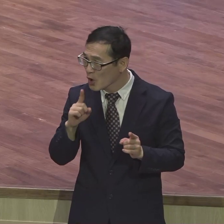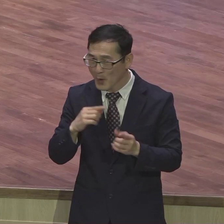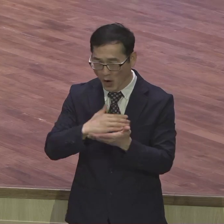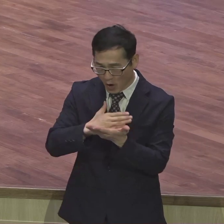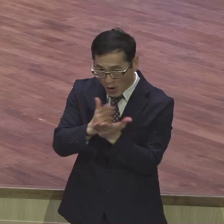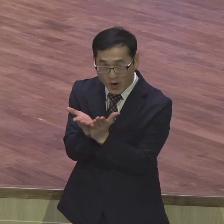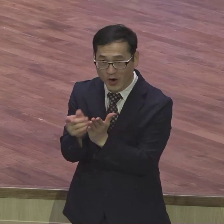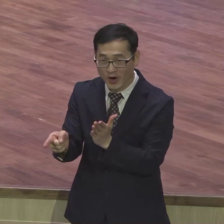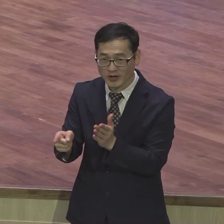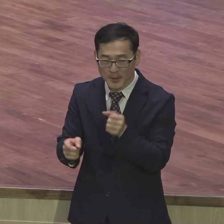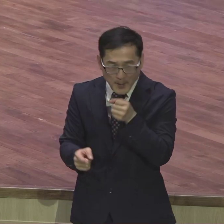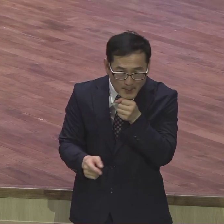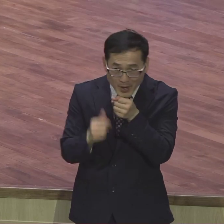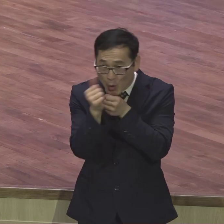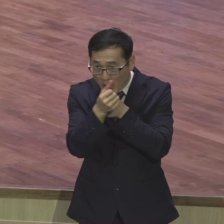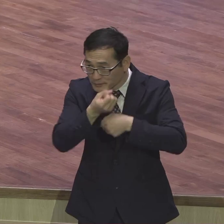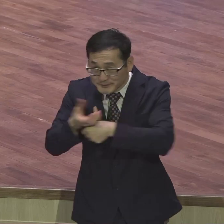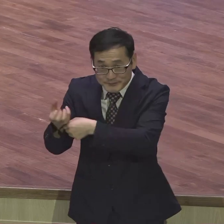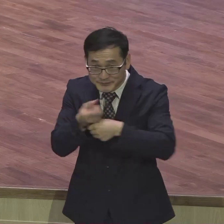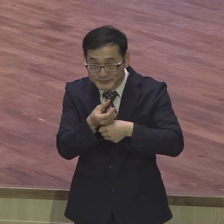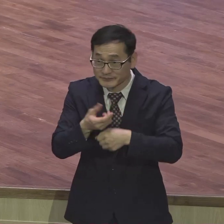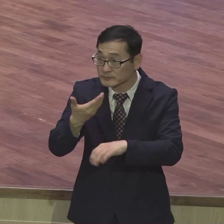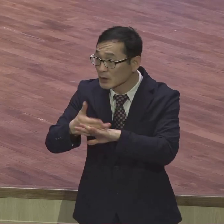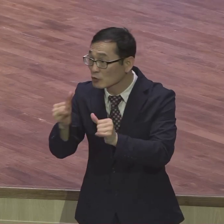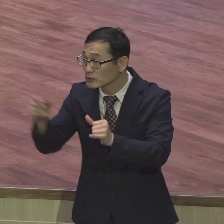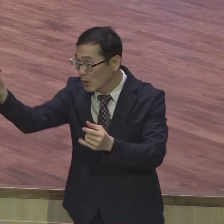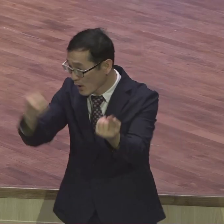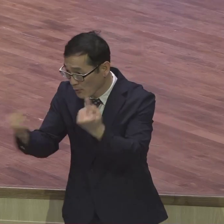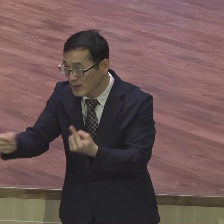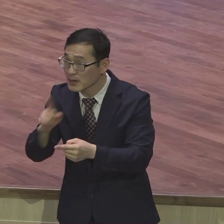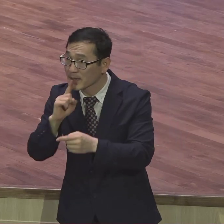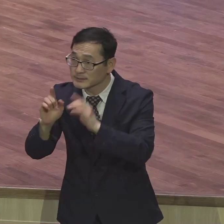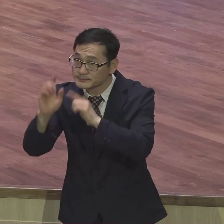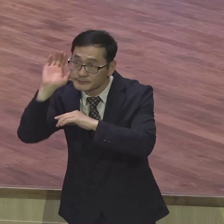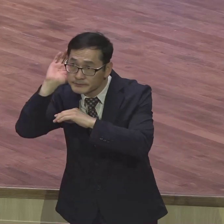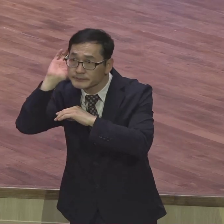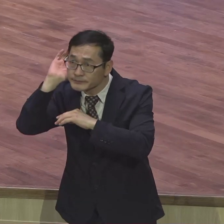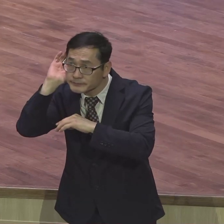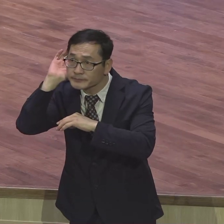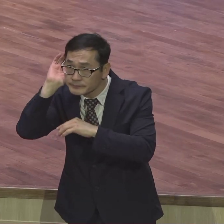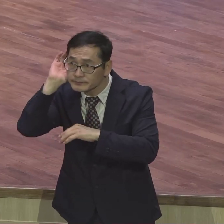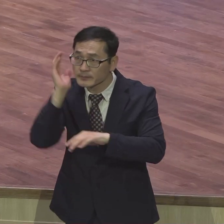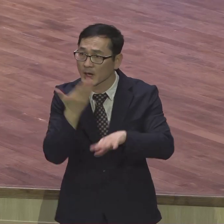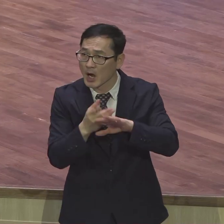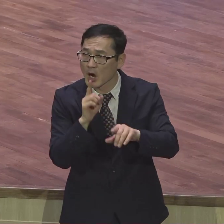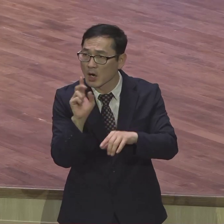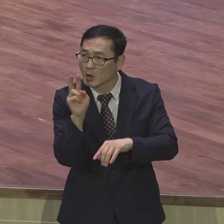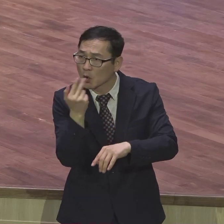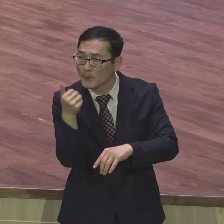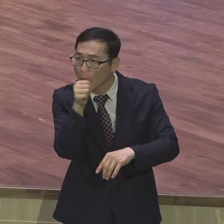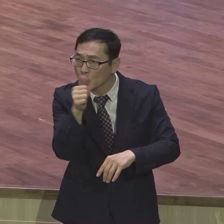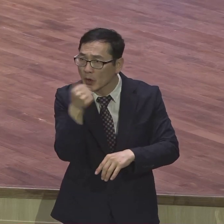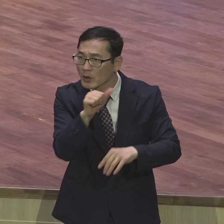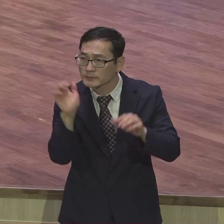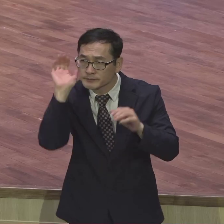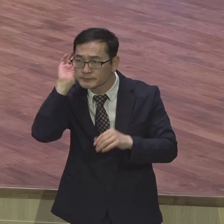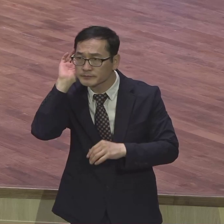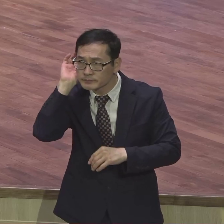전부 다 세밀하게 구체해주고 하나님 앞에서 충성스럽게 해야 돼요 장님 32주년 백락 33주년 50주년 하면 뭐 할 거예요